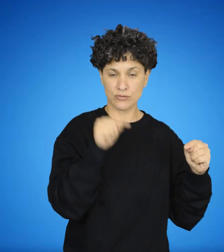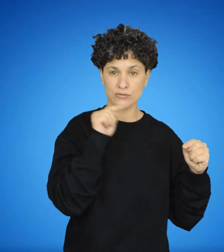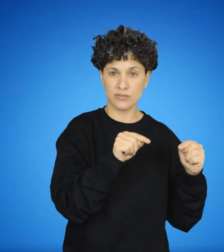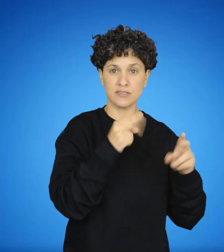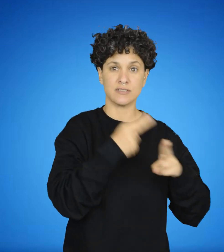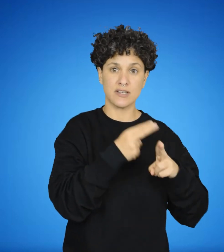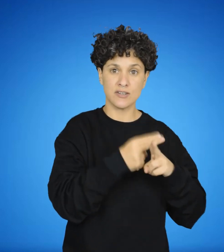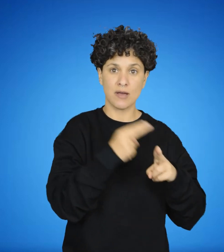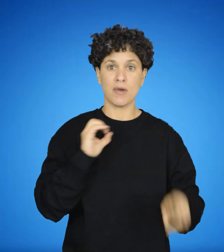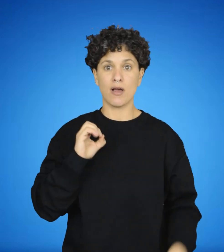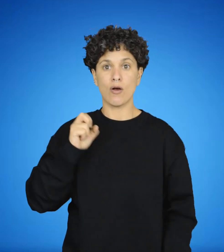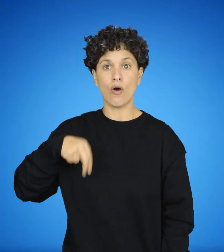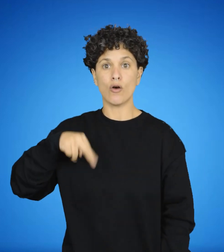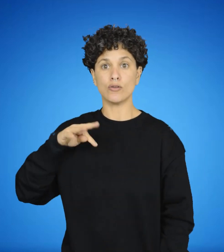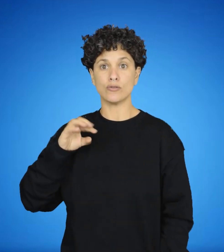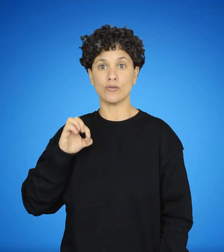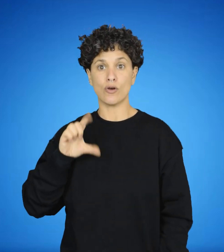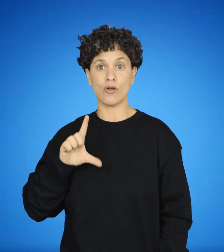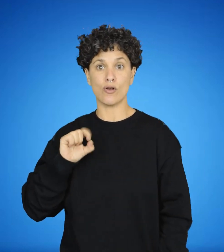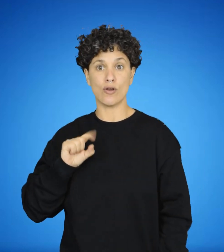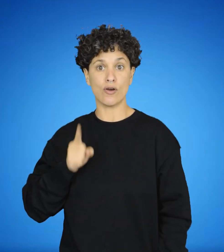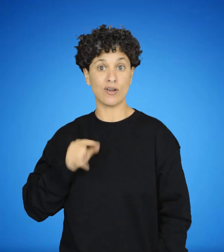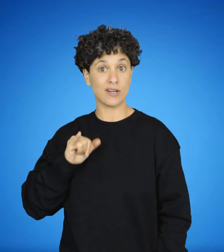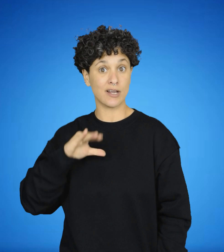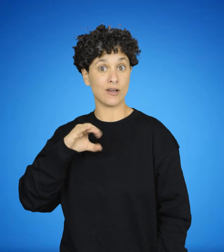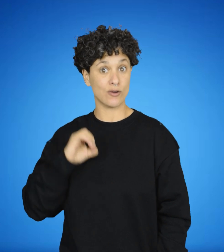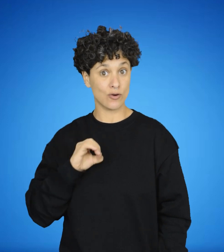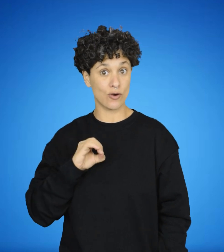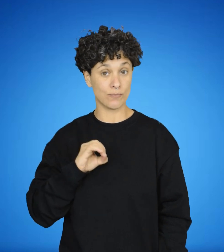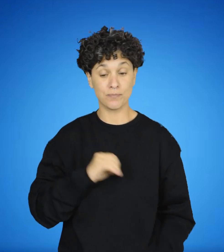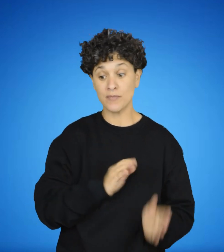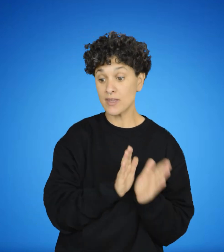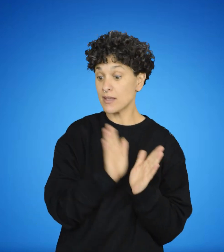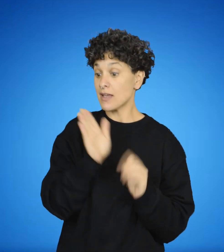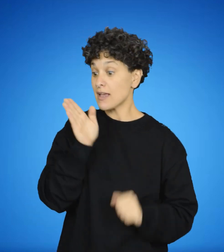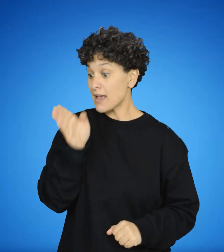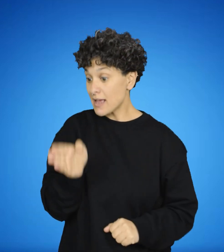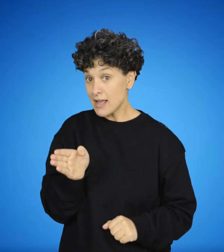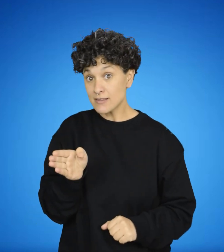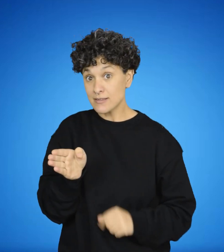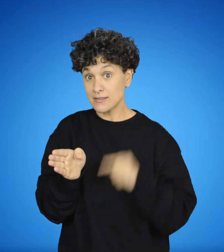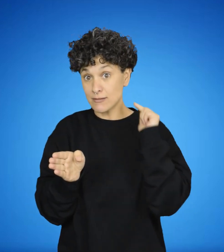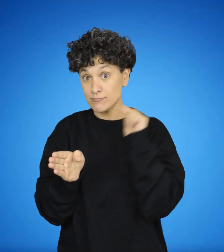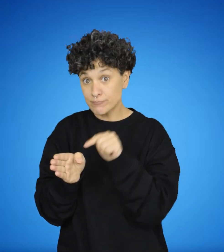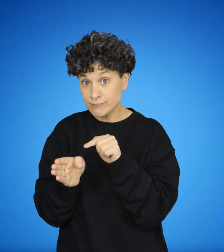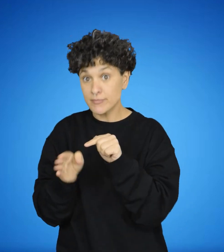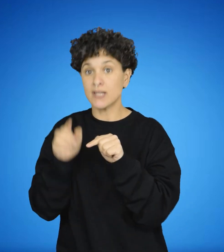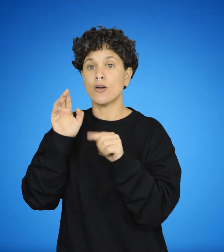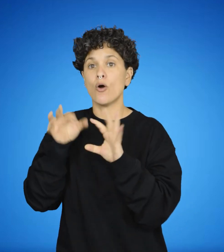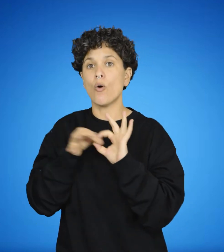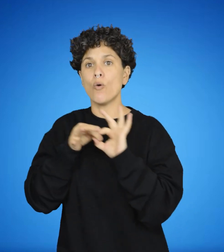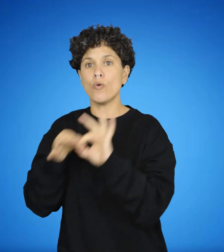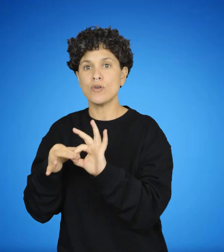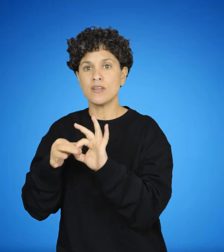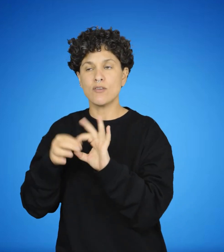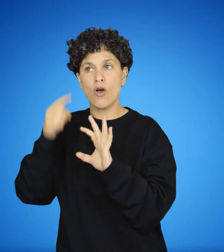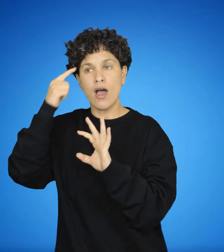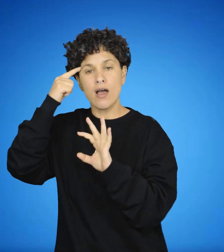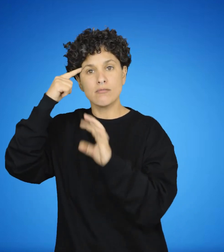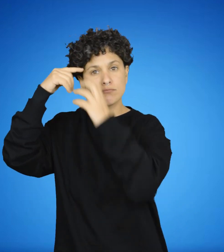un plano ontológico, cuando se refieren a objetos o cosas, y un plano lógico, cuando se refieren a formas lógicas,